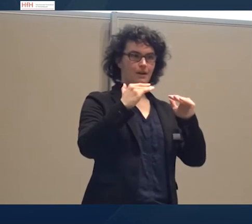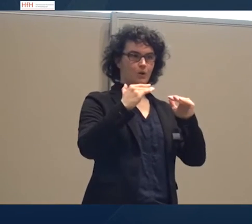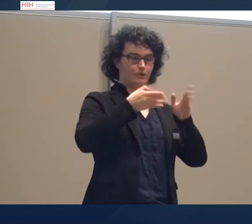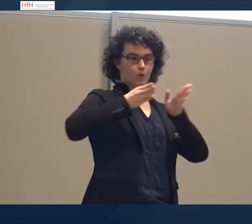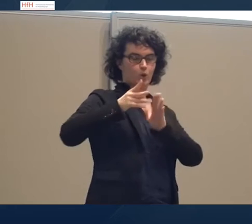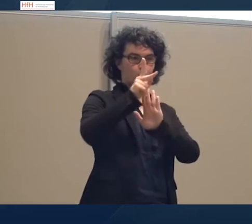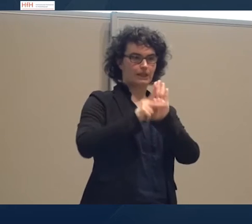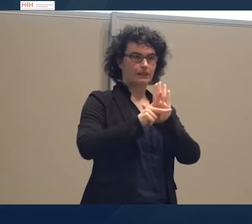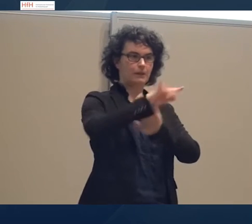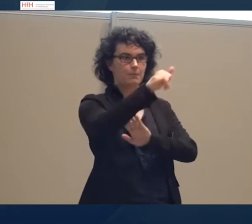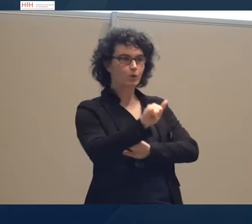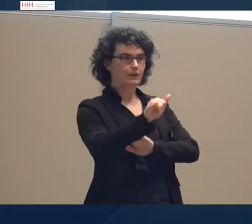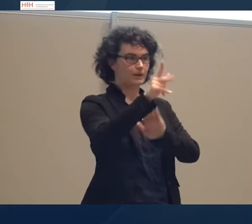Beurteilungskriterien sammeln.